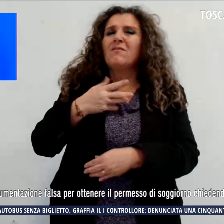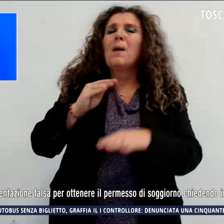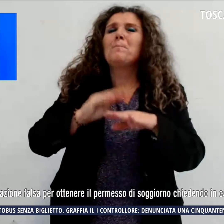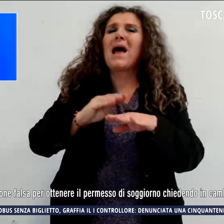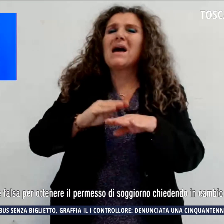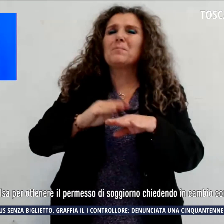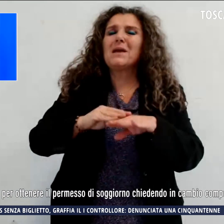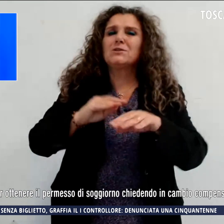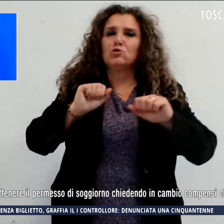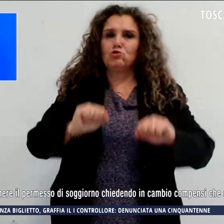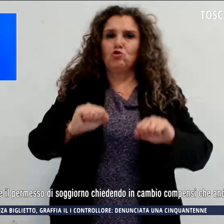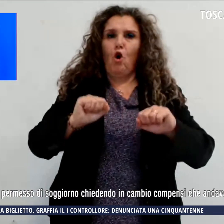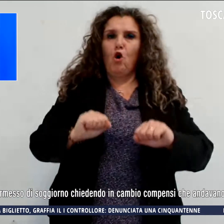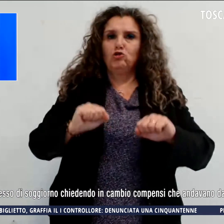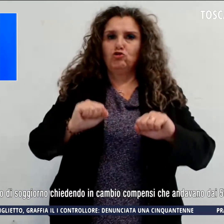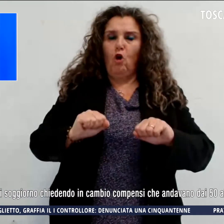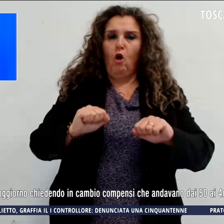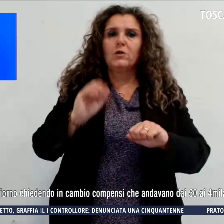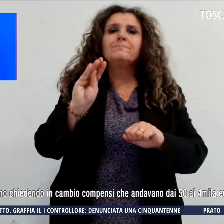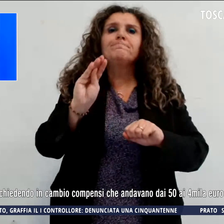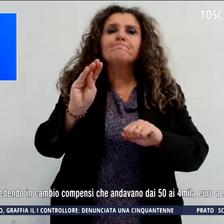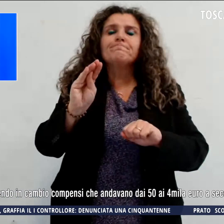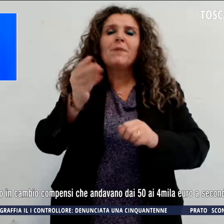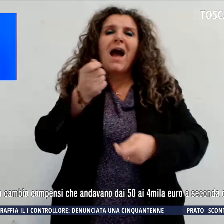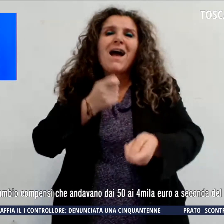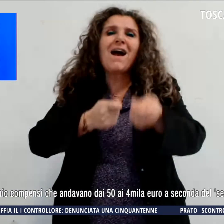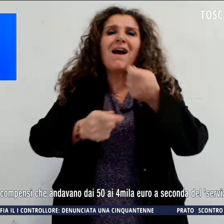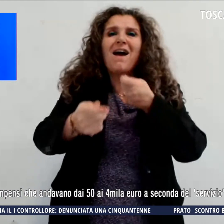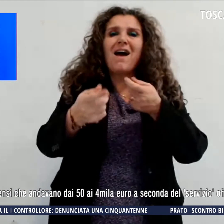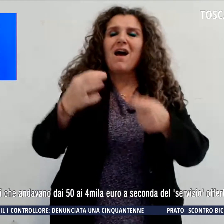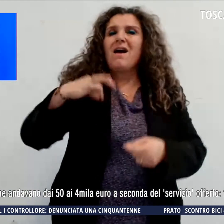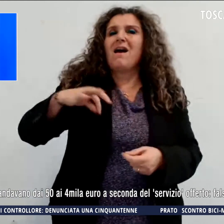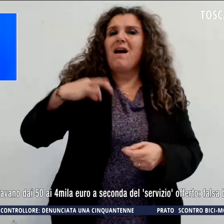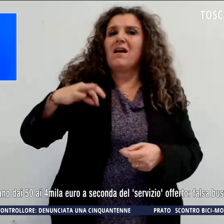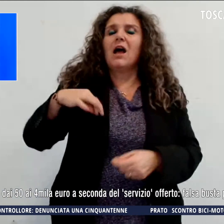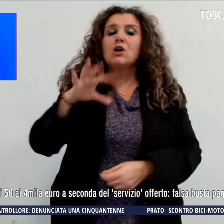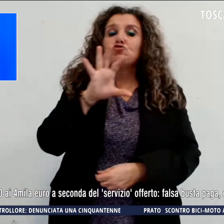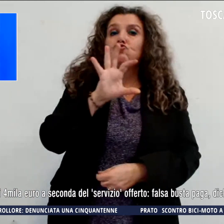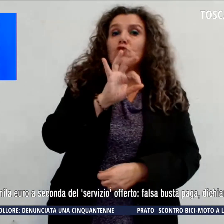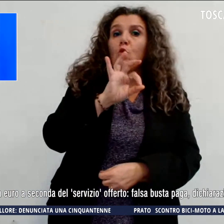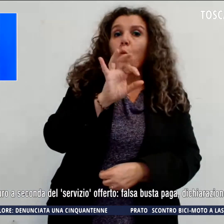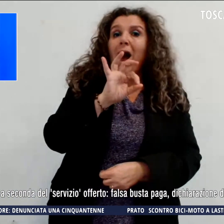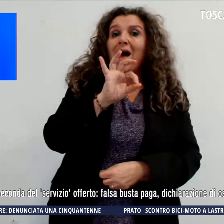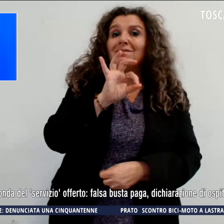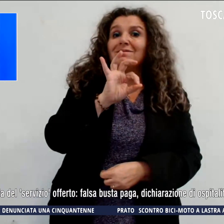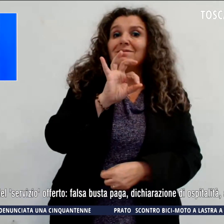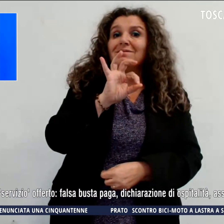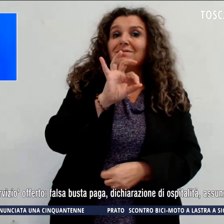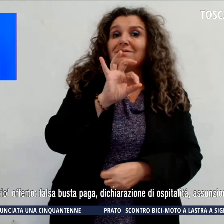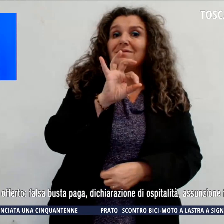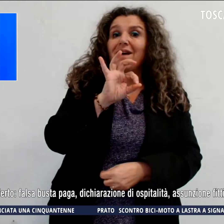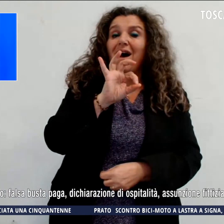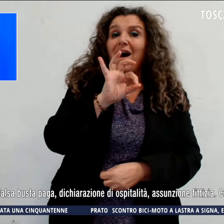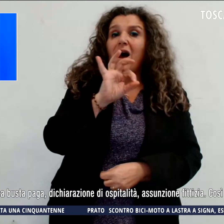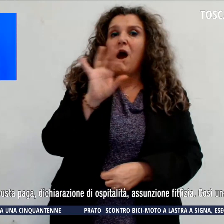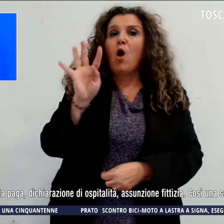chiedendo in cambio compensi che andavano dai 50 ai 40 mila euro a